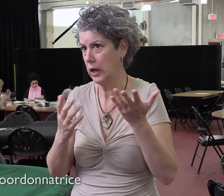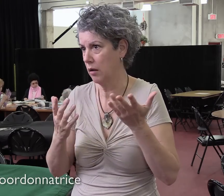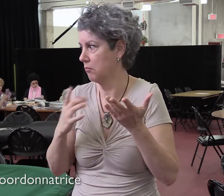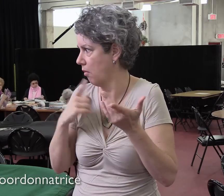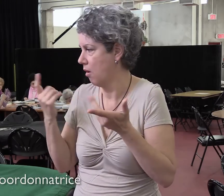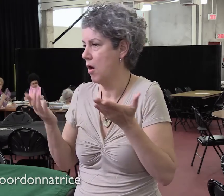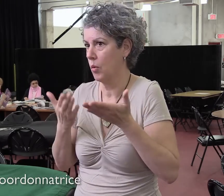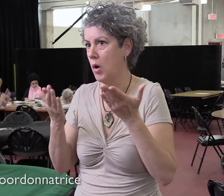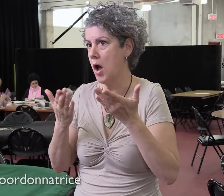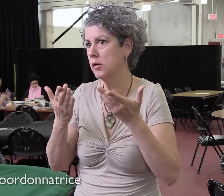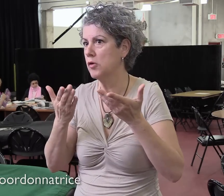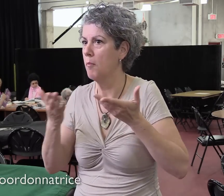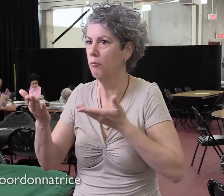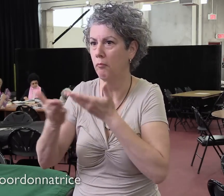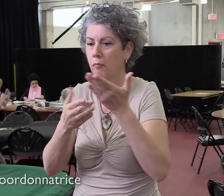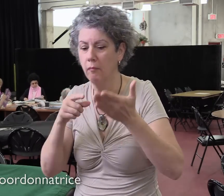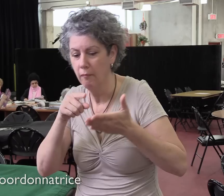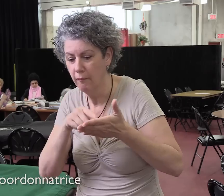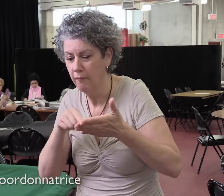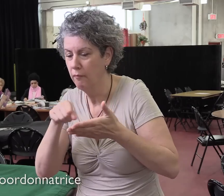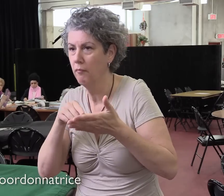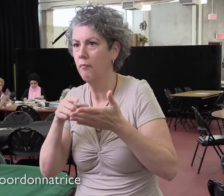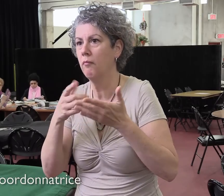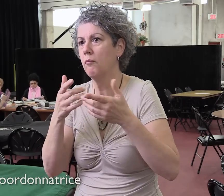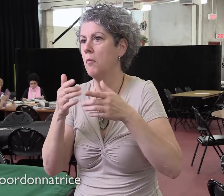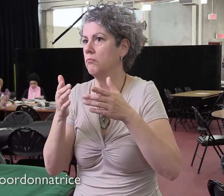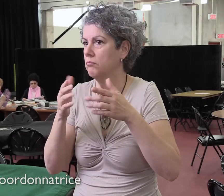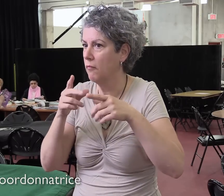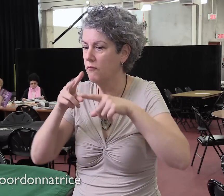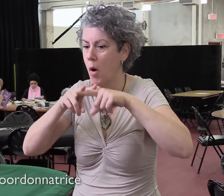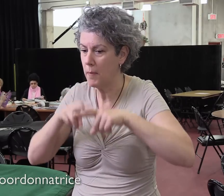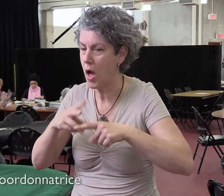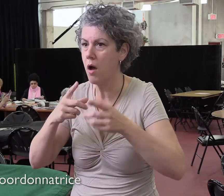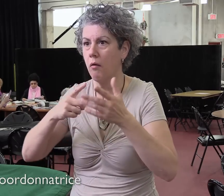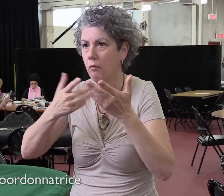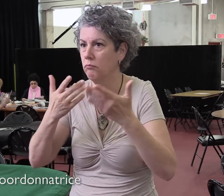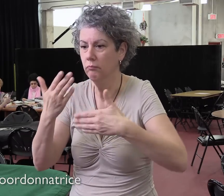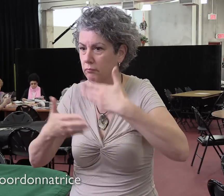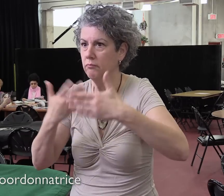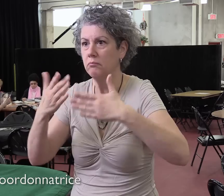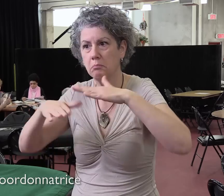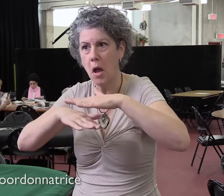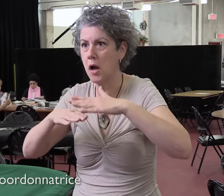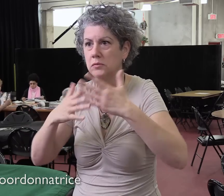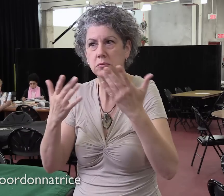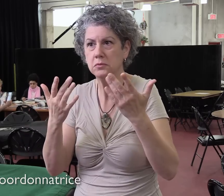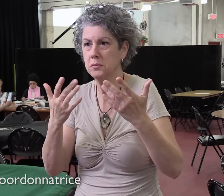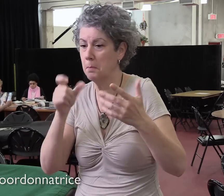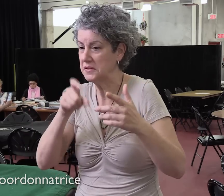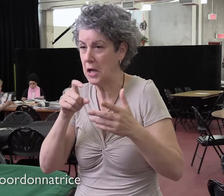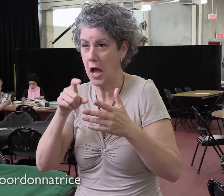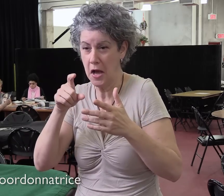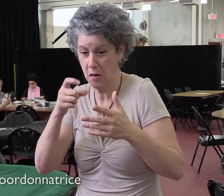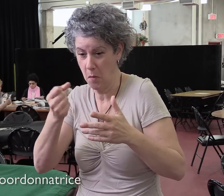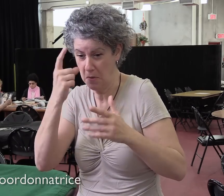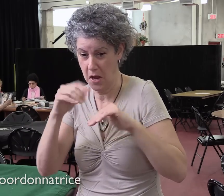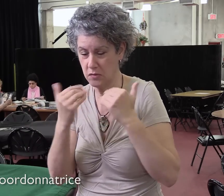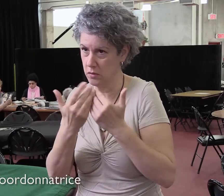et de'écriture. Alors, de les encourager comme ça, de les encourager à lire, d'améliorer le vocabulaire. Je ne pas que ce soit nécessaire de